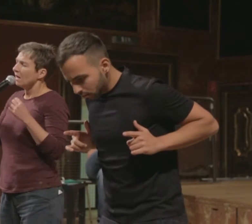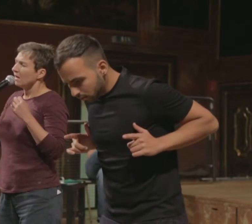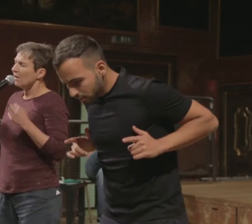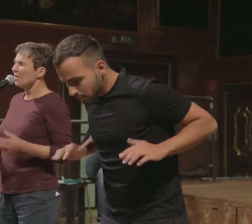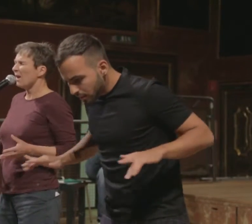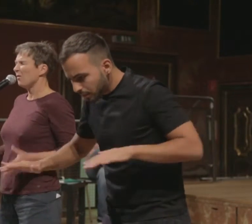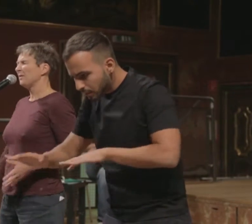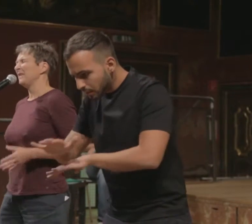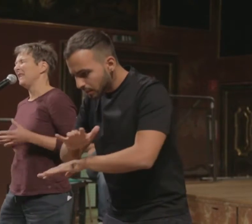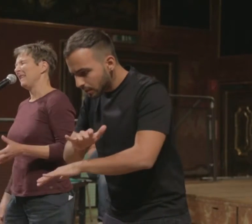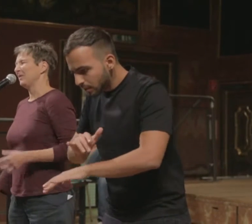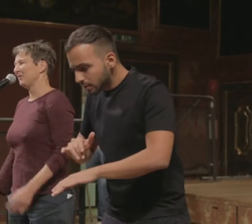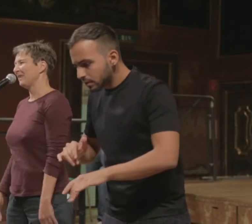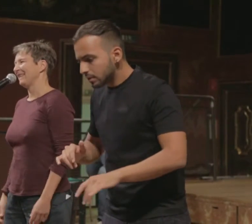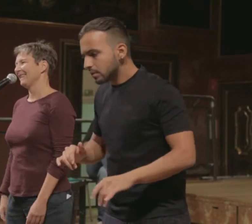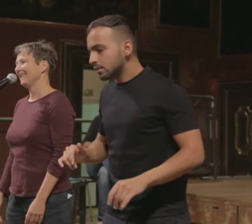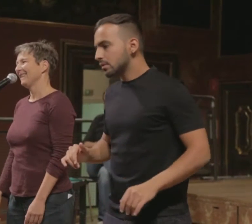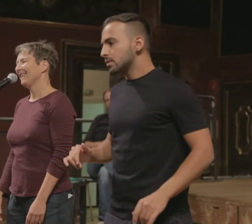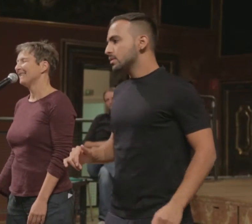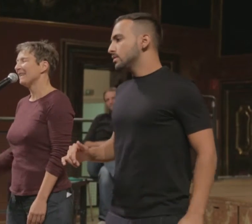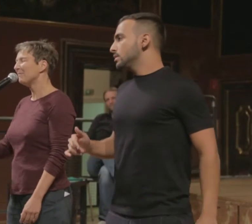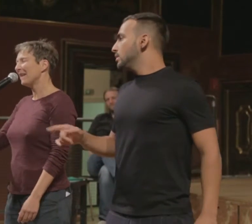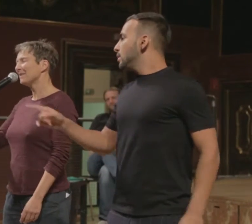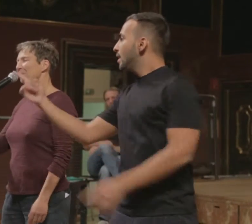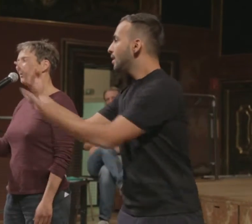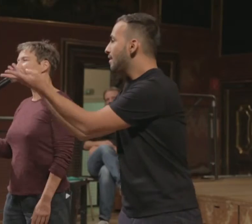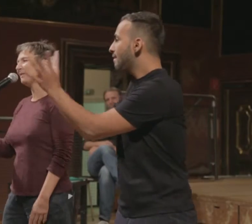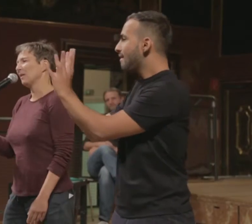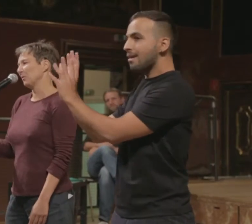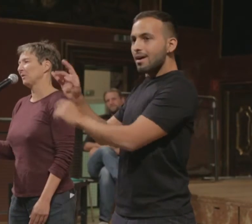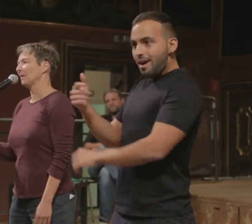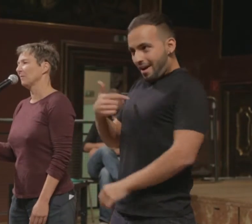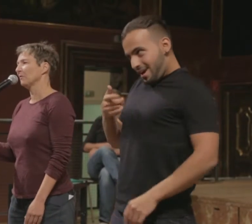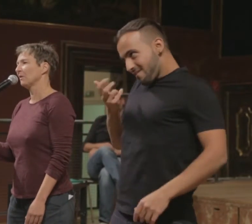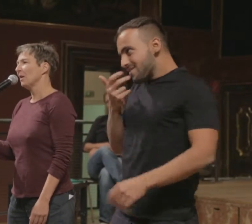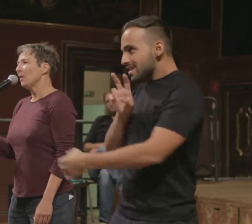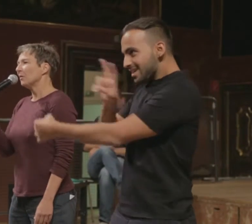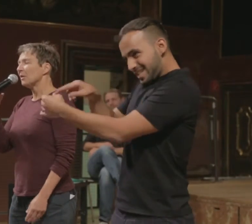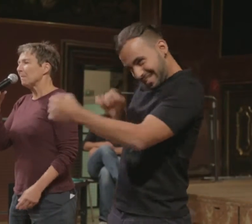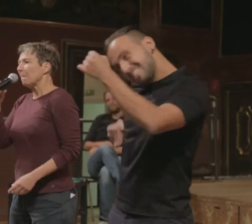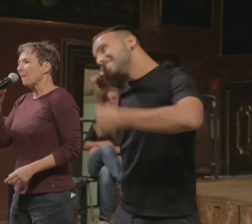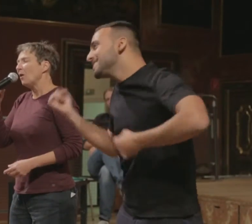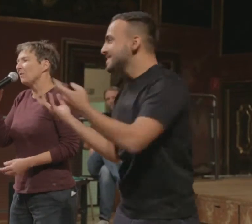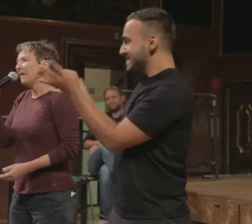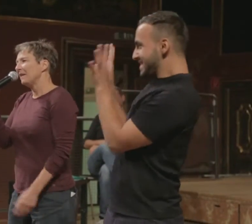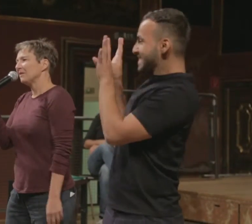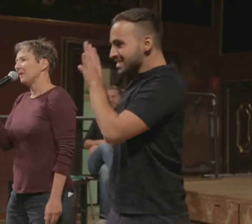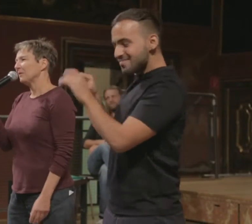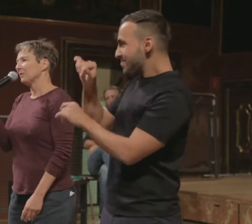Hör auf die Zähne zu fletschen. Dein Platz im Rudel ist ausgekämpft. Und auch wenn NSA uns